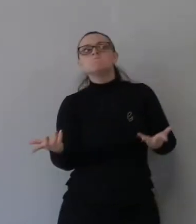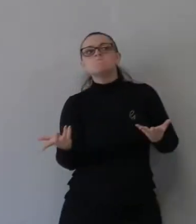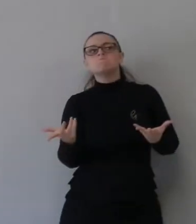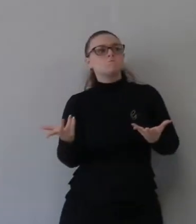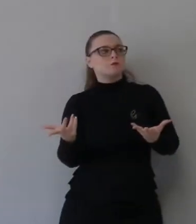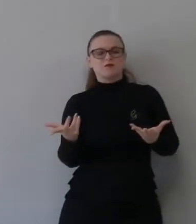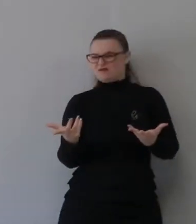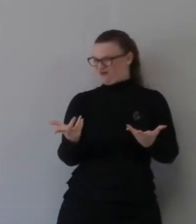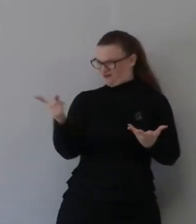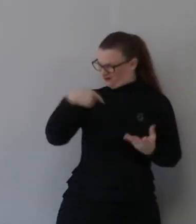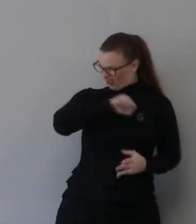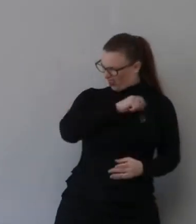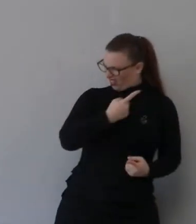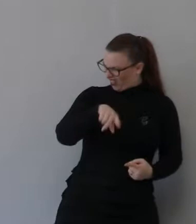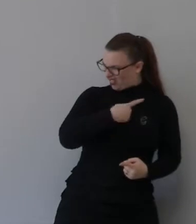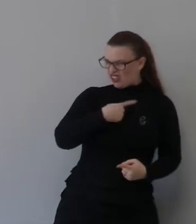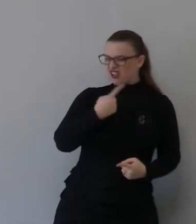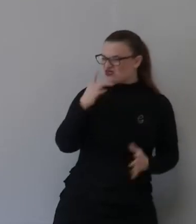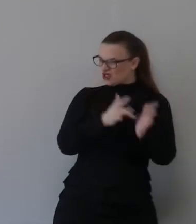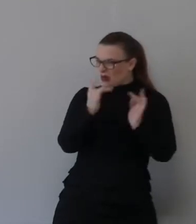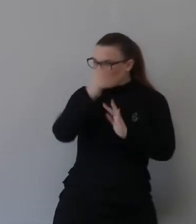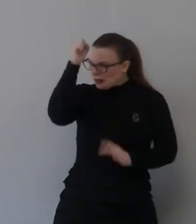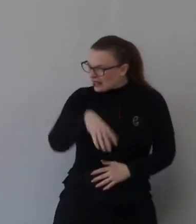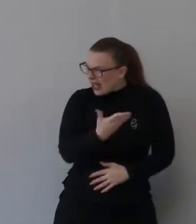Ci credete? Io non penso.